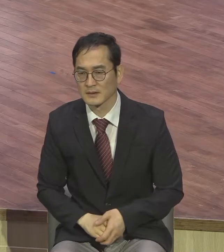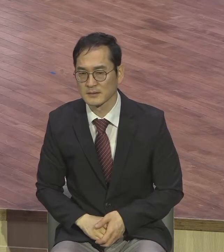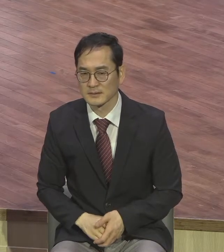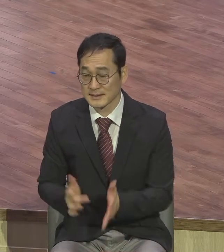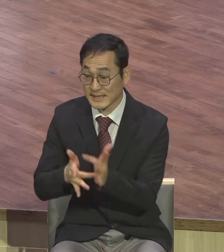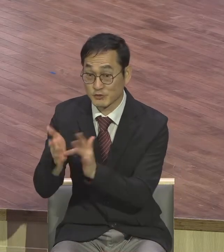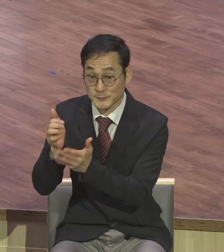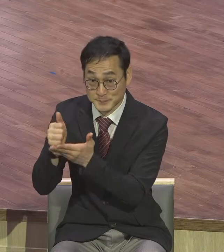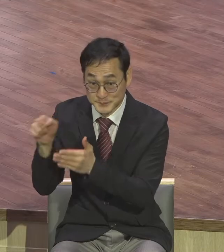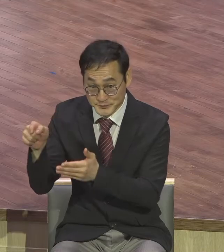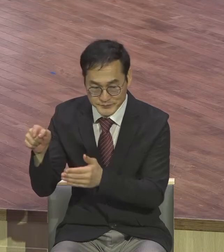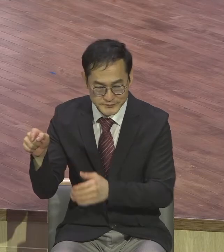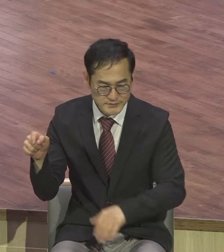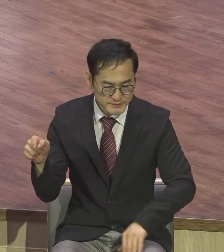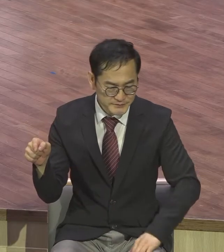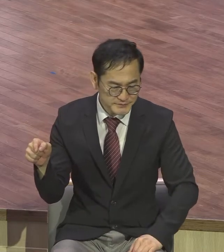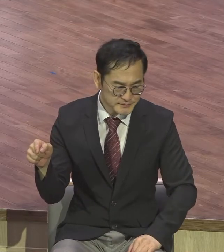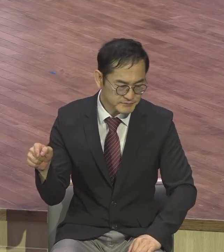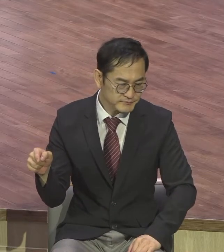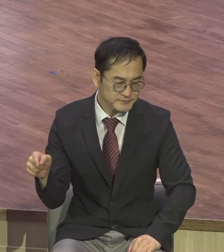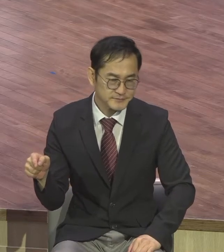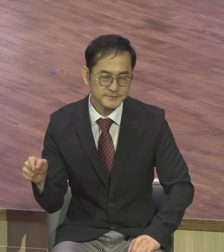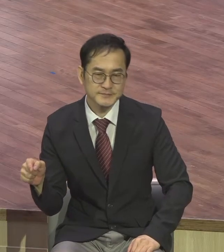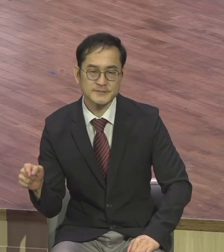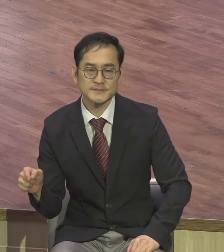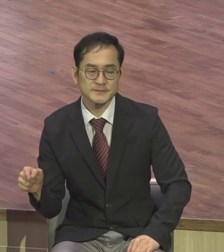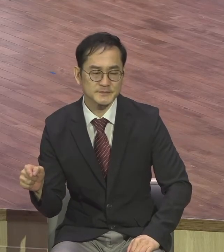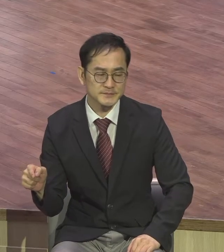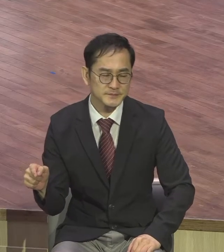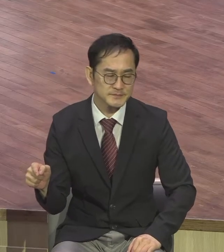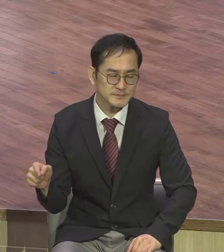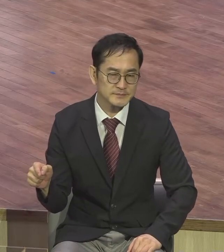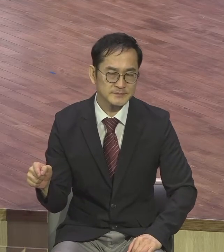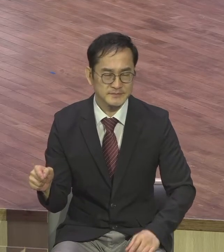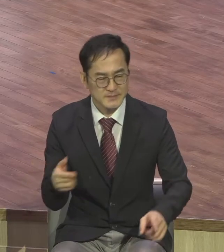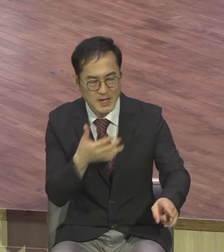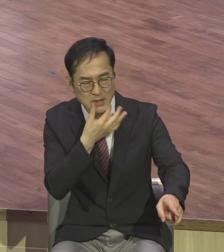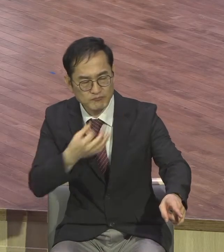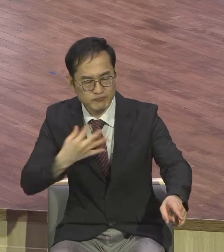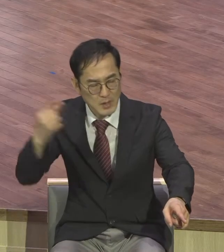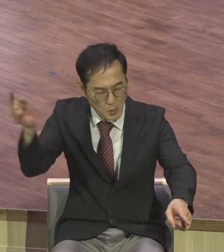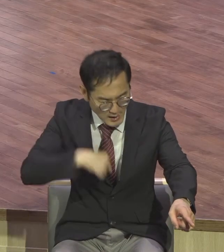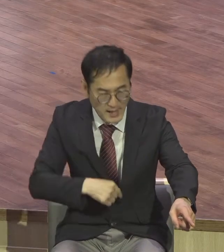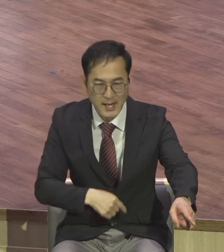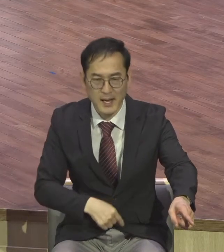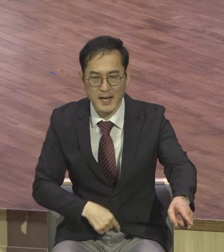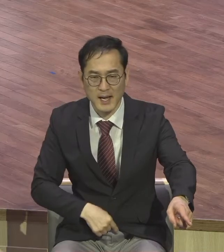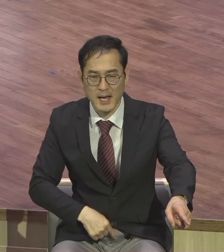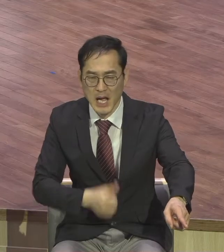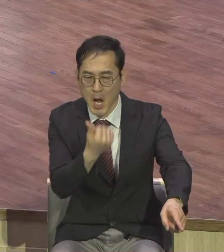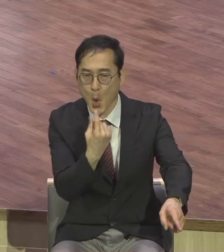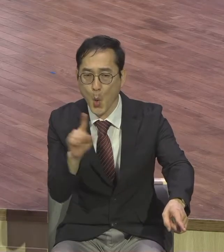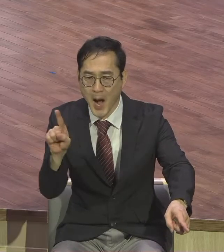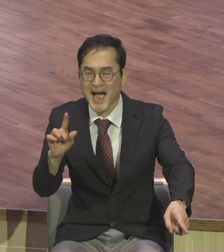성경 쭉 보시면 쭉 나와요 절절히 나와요 화 있을 진저 화 있을 진저